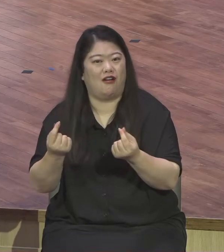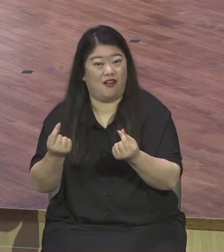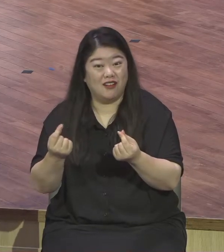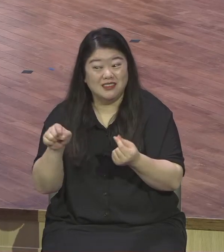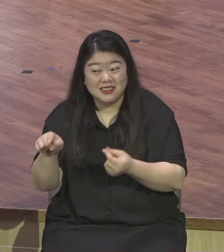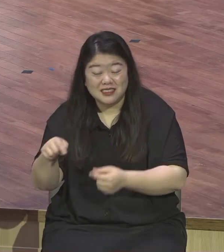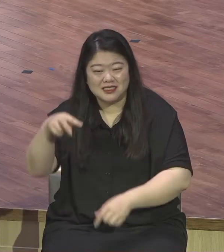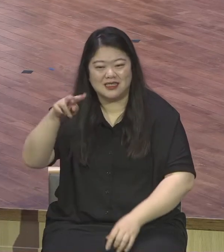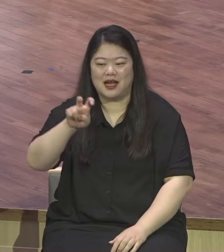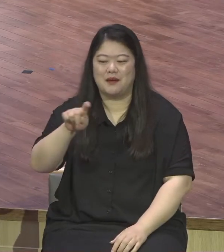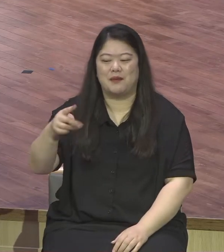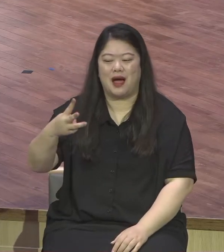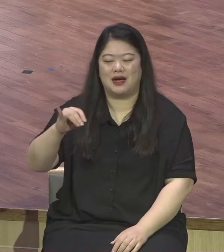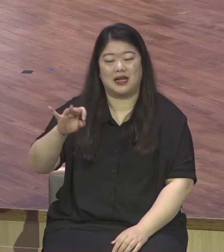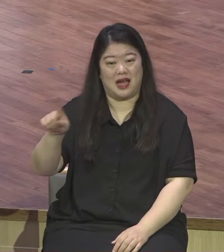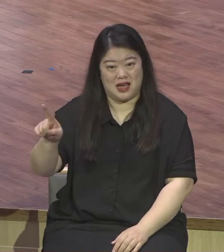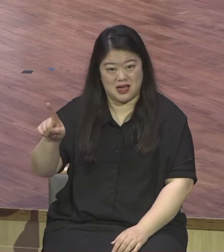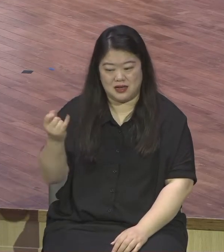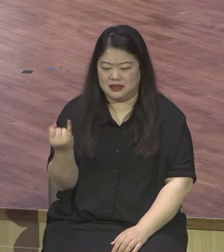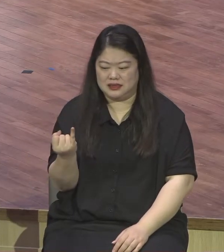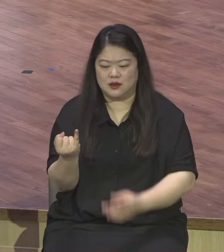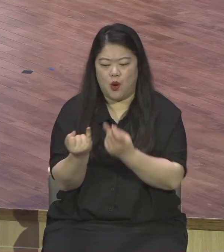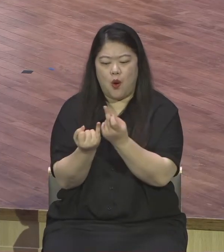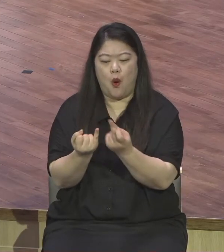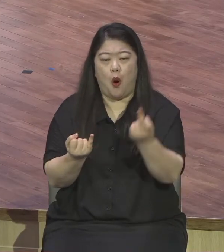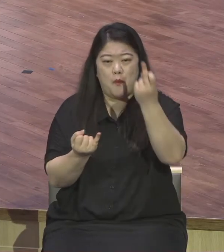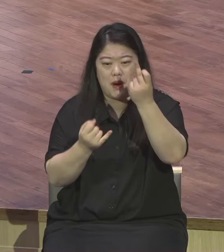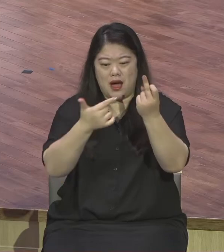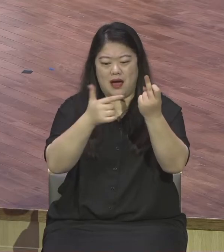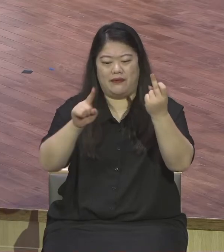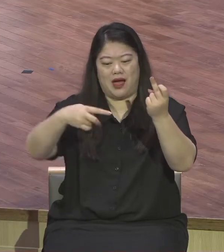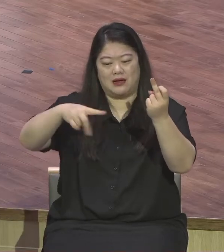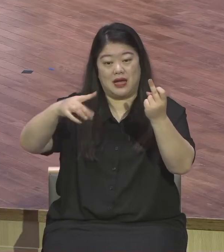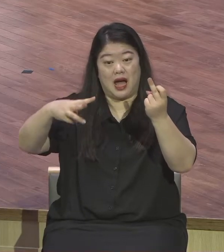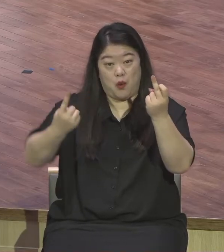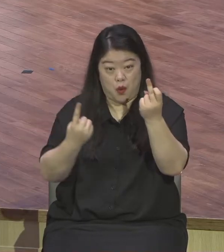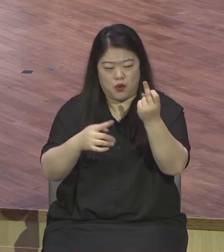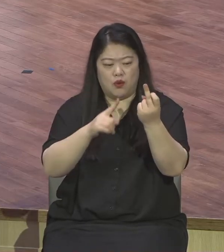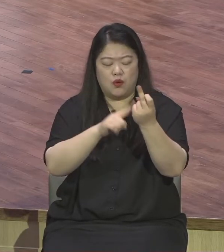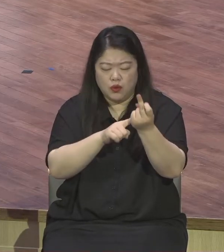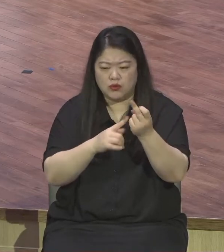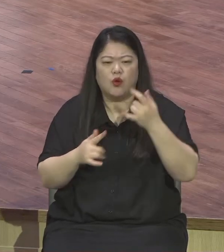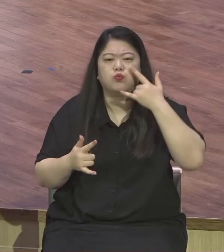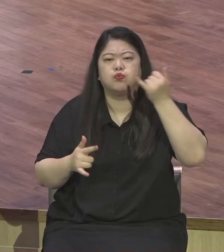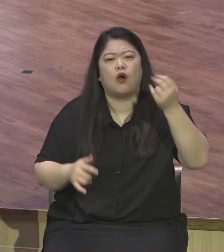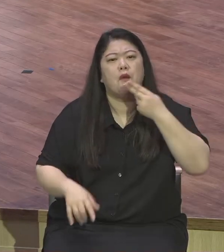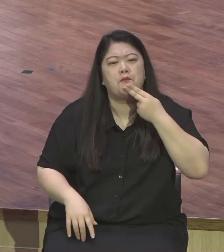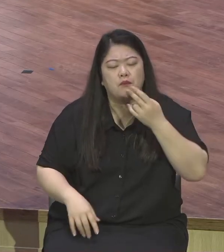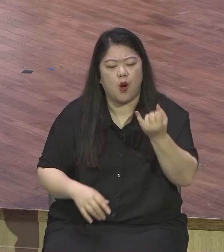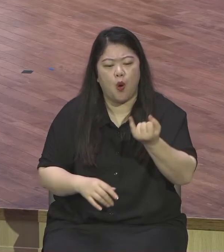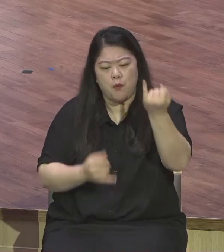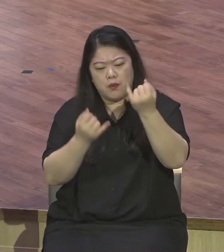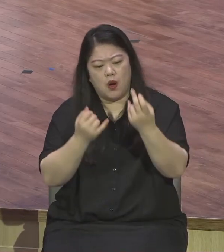돌아가시고 오빠를 어지하여서 살던 가정인데 그 오빠가 죽게 되니까